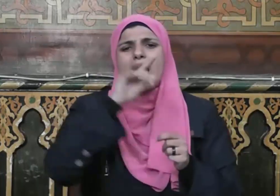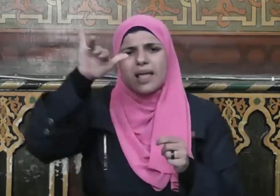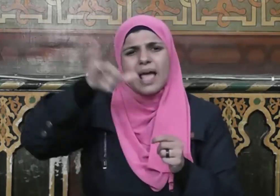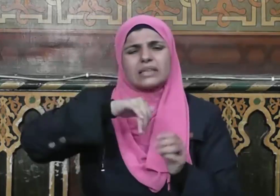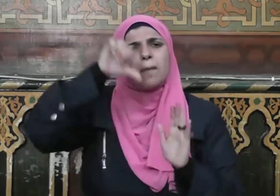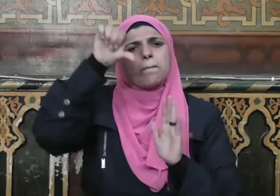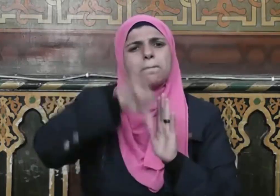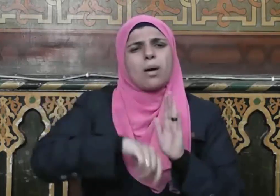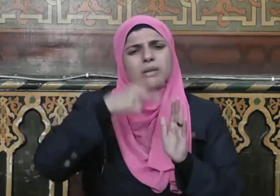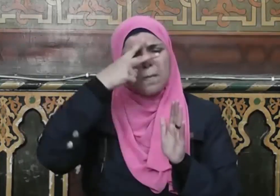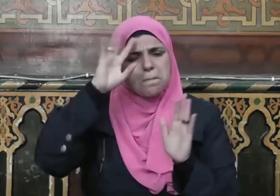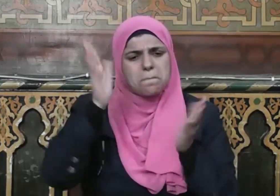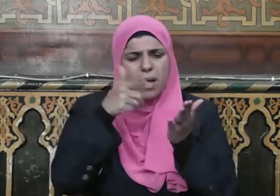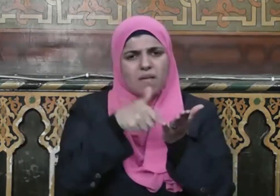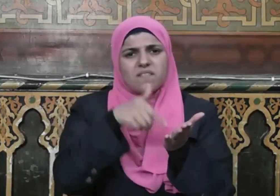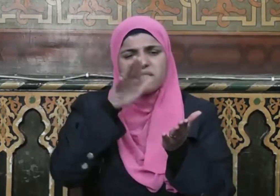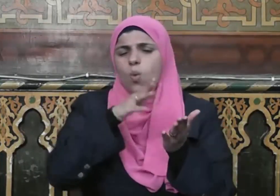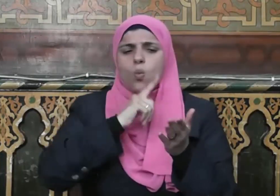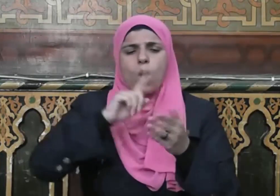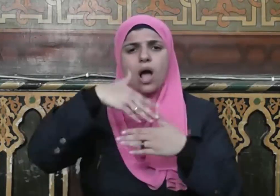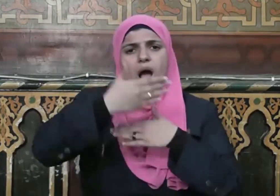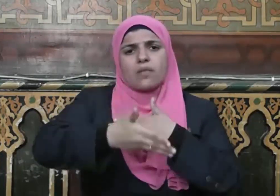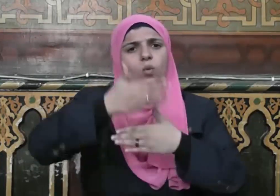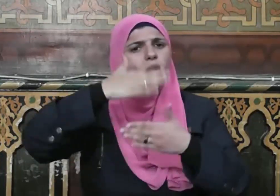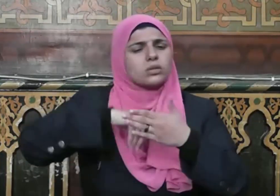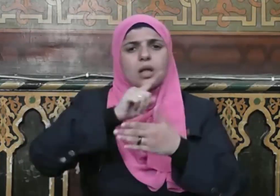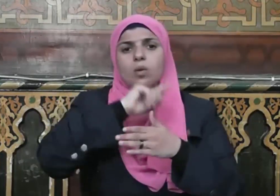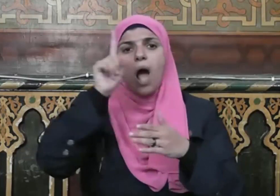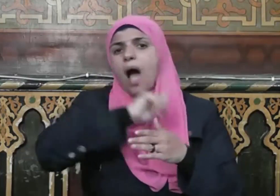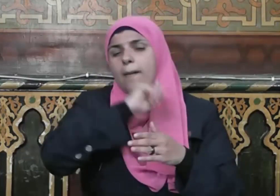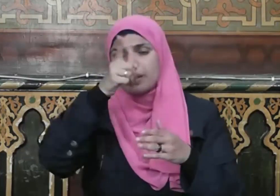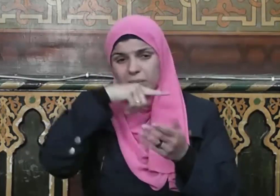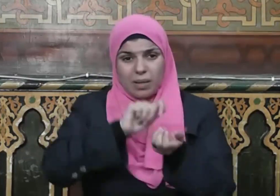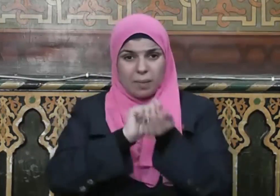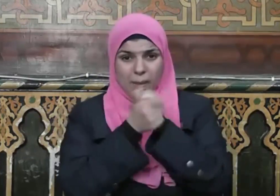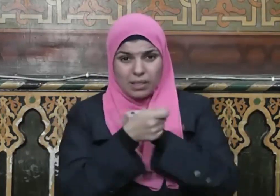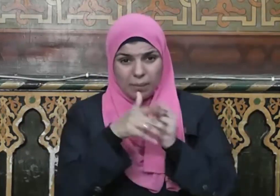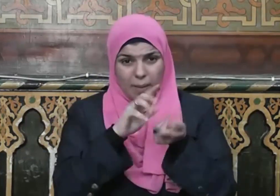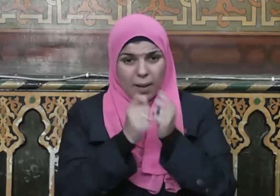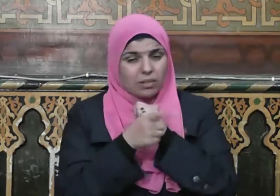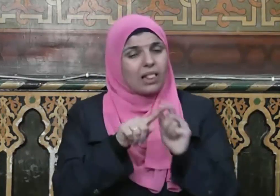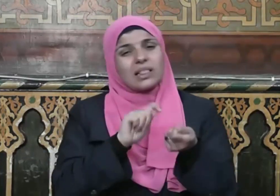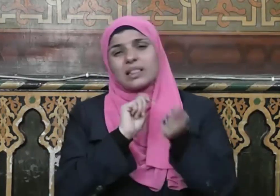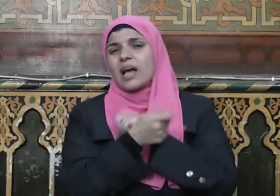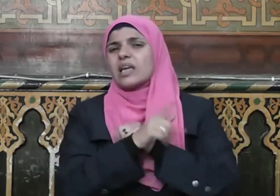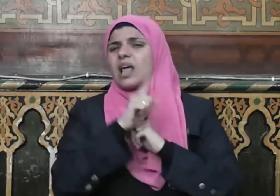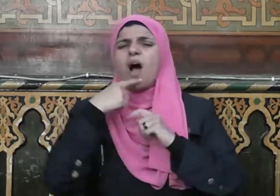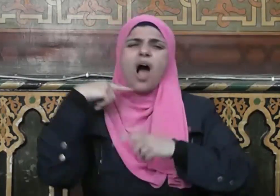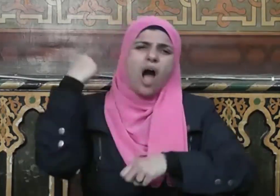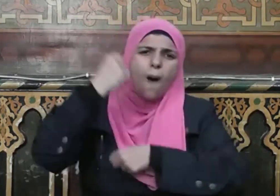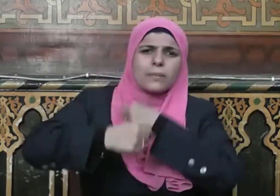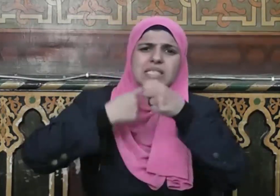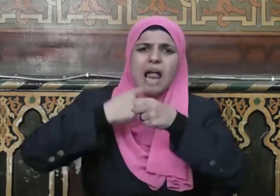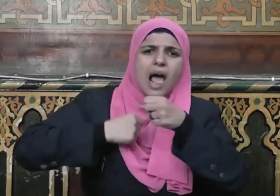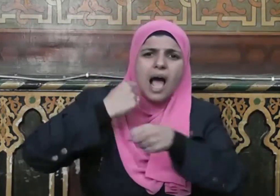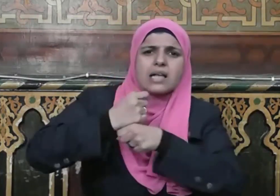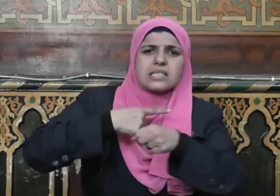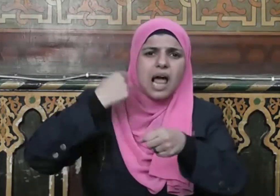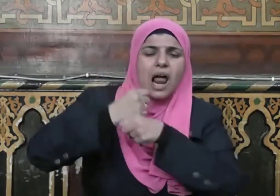يأتيه الباطل من بين يديه ولا من خلفه لا يتبدل ولا يتغير على مر الأعوام